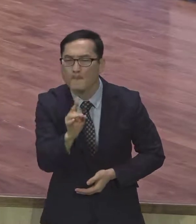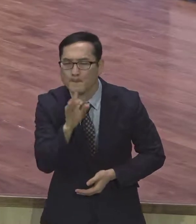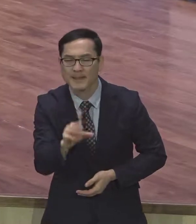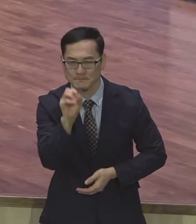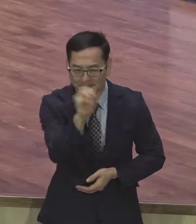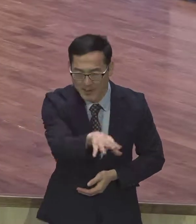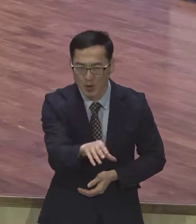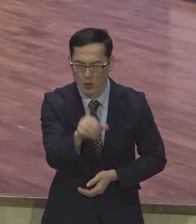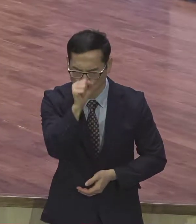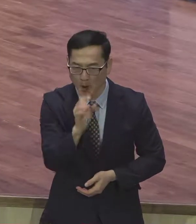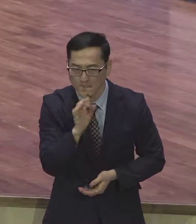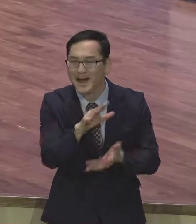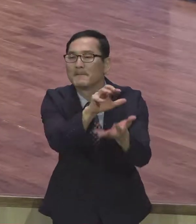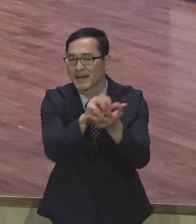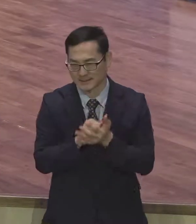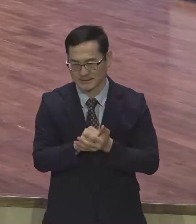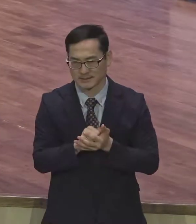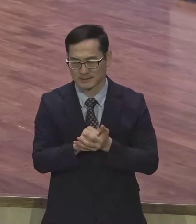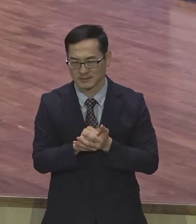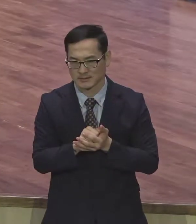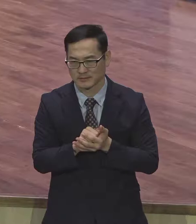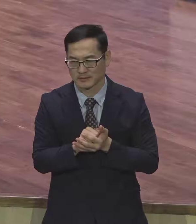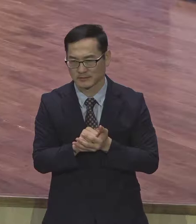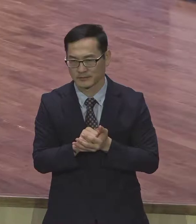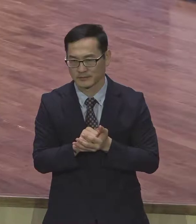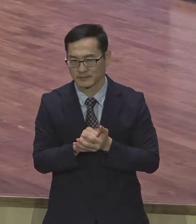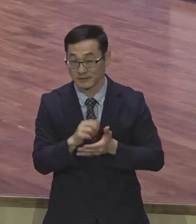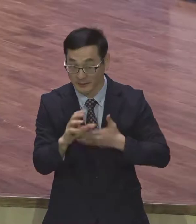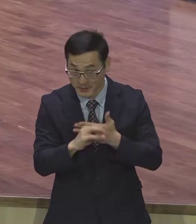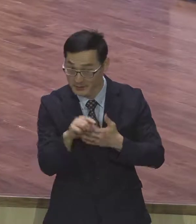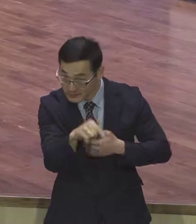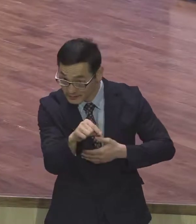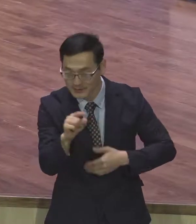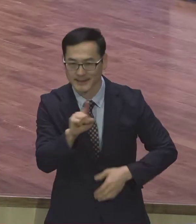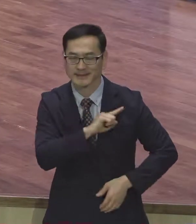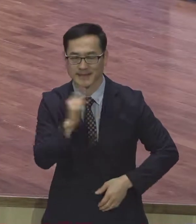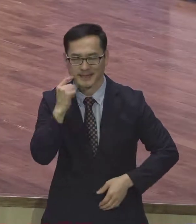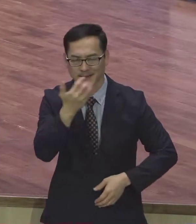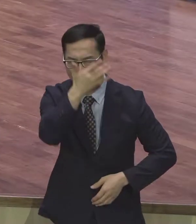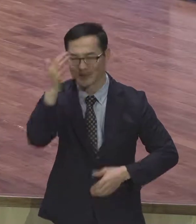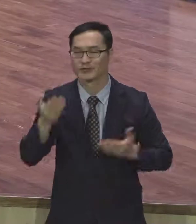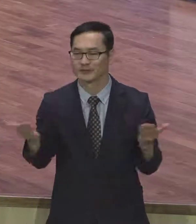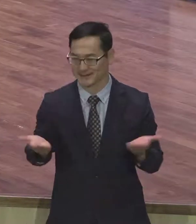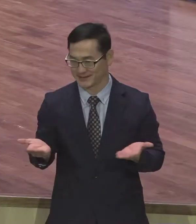소화해버려라. 그것이 제일 아름다운 일이다. 아름다운 일이다.